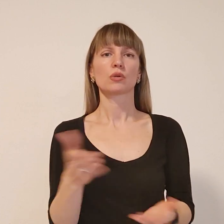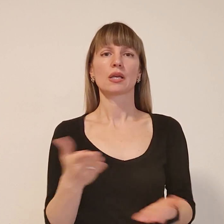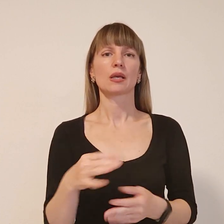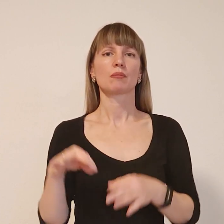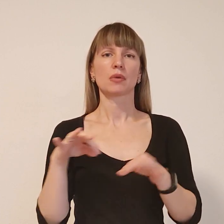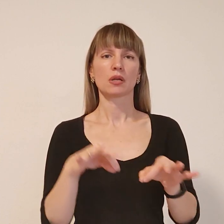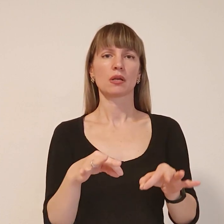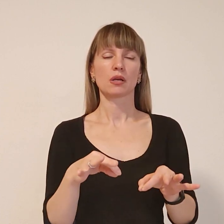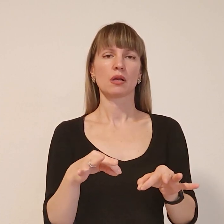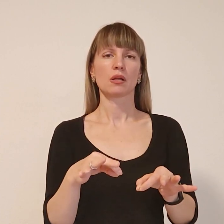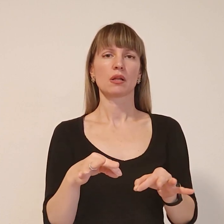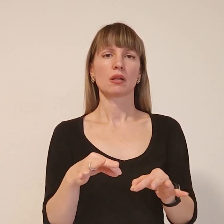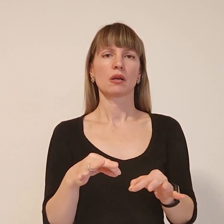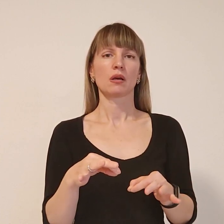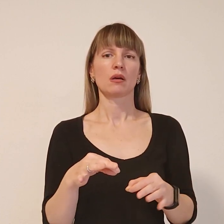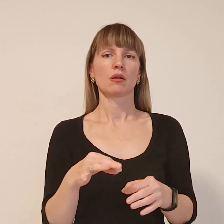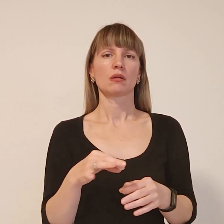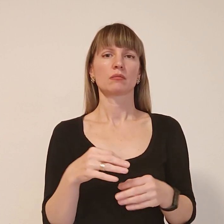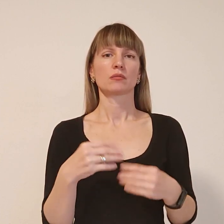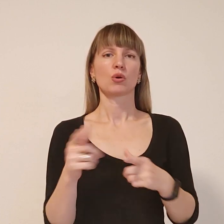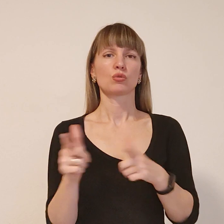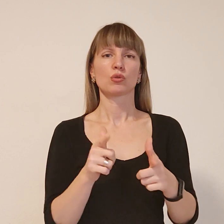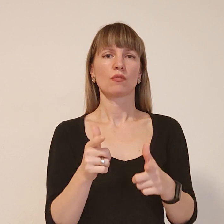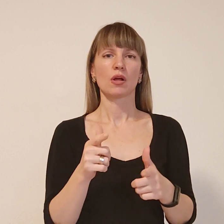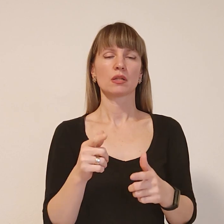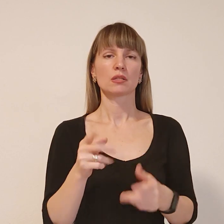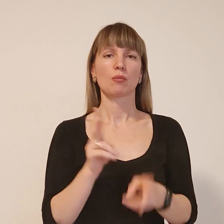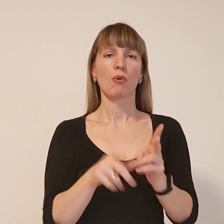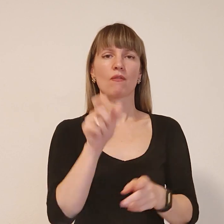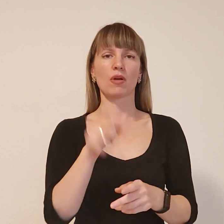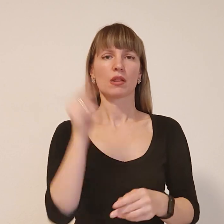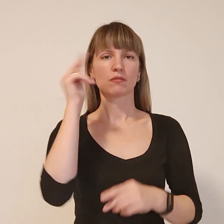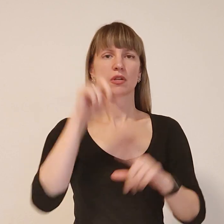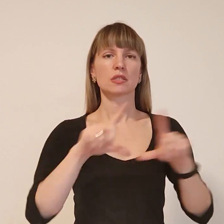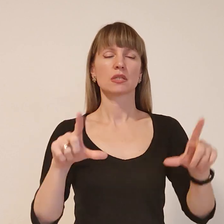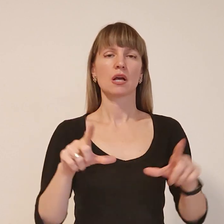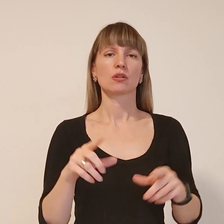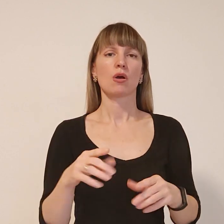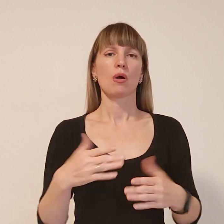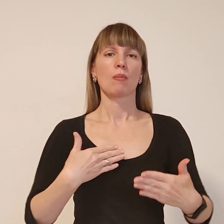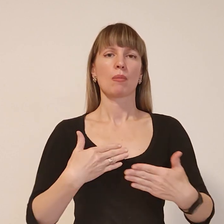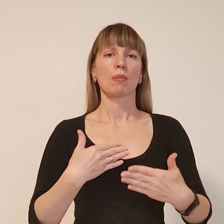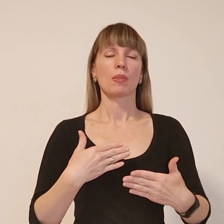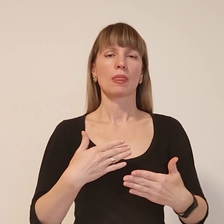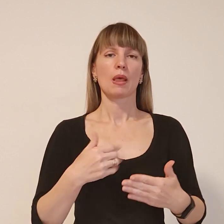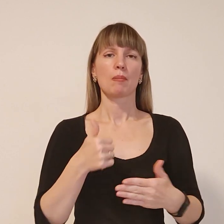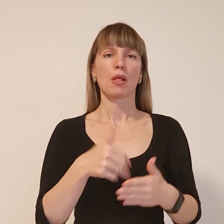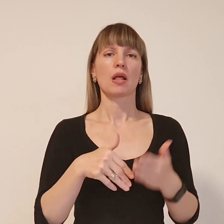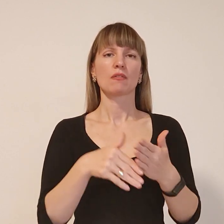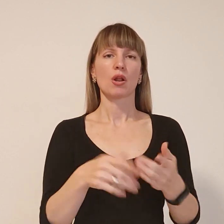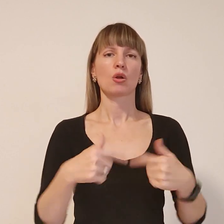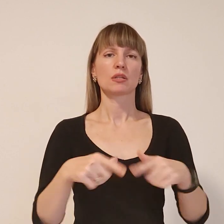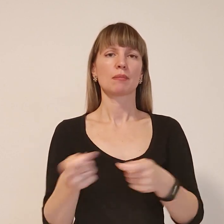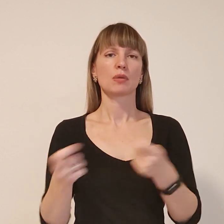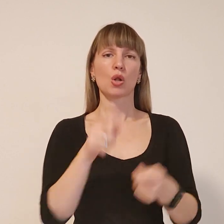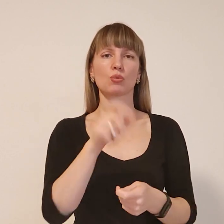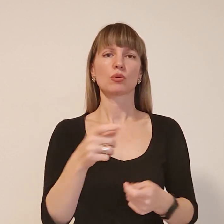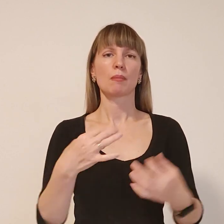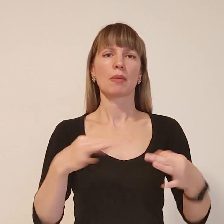готувалися до дошкільного навчального закладу. Волонтерська організація принесла людям пакети для кожної особи, яка була